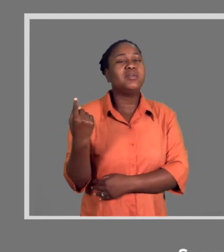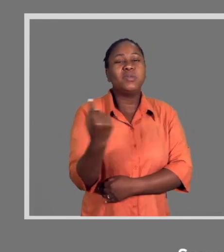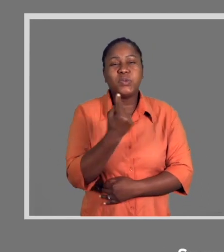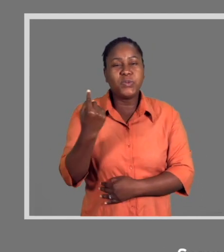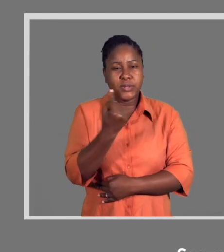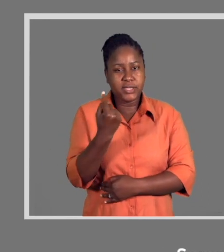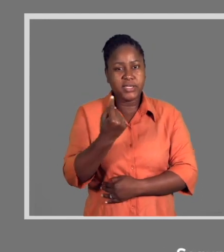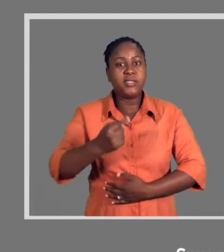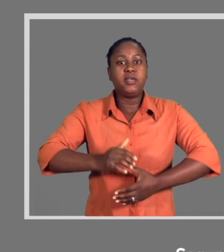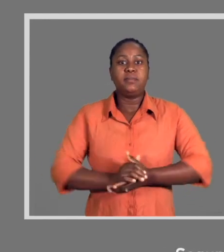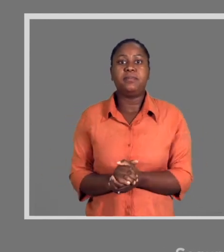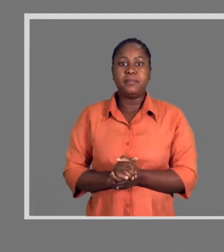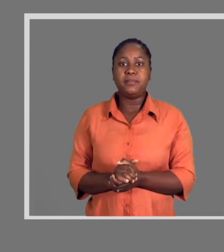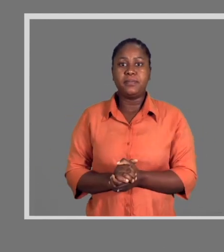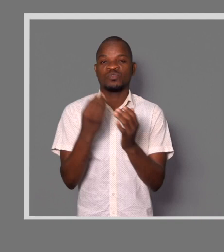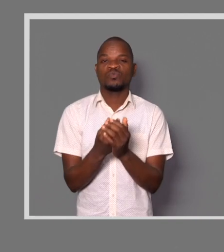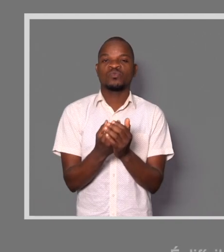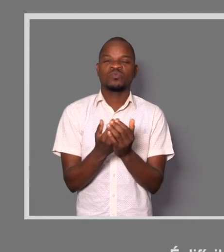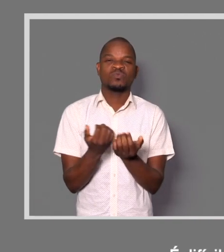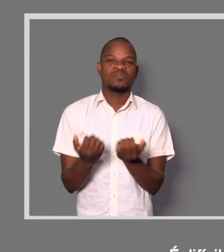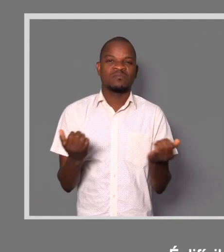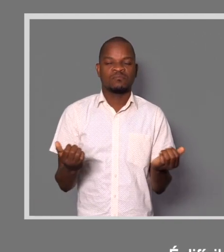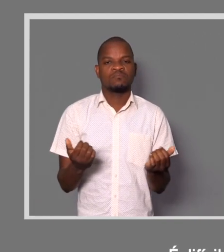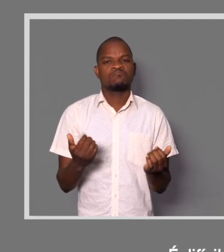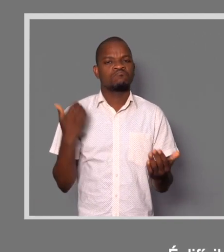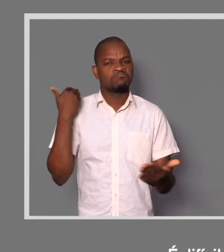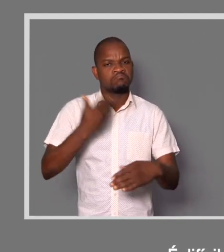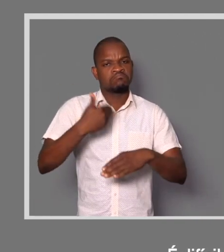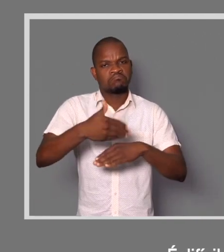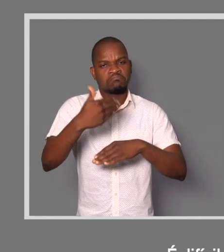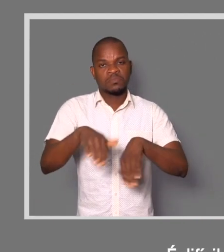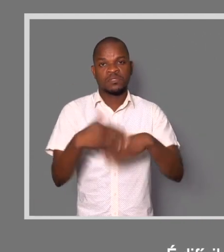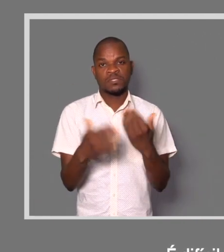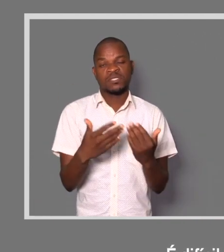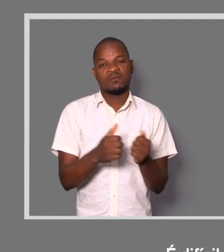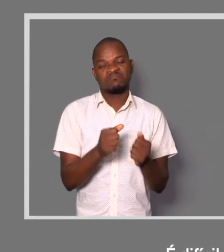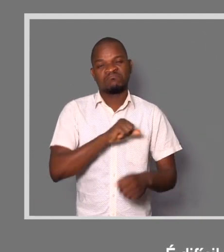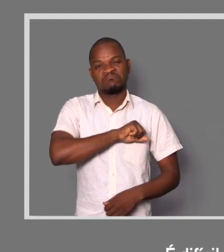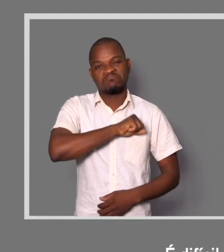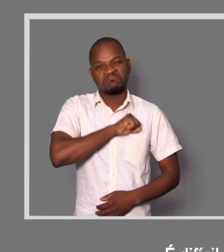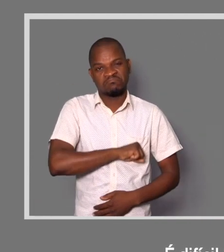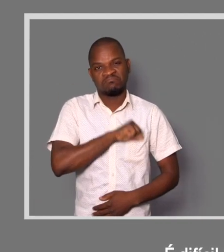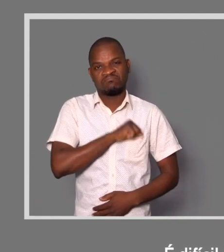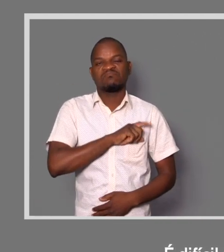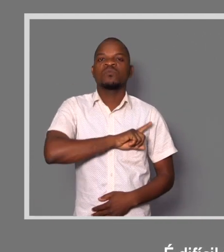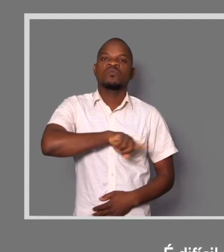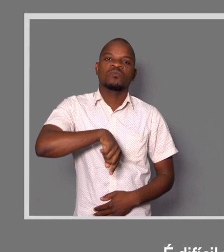tempo de isolamento são monótonas. É difícil ficar com a criança em casa todos os dias, mas temos que aguentar,